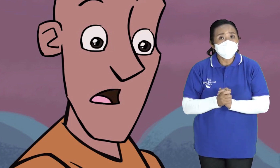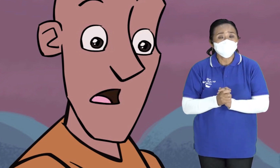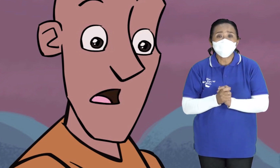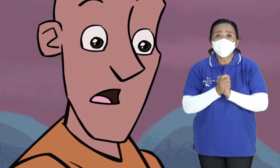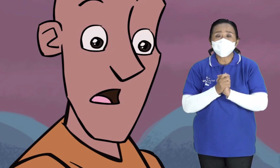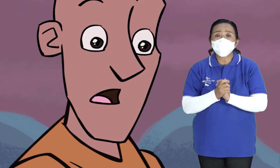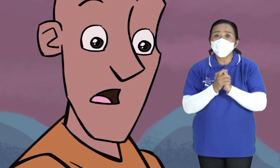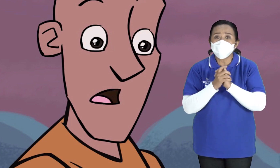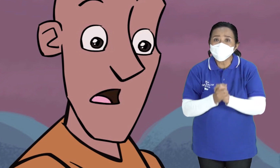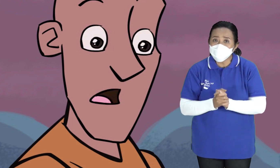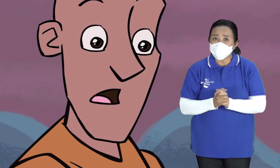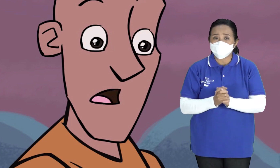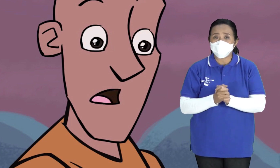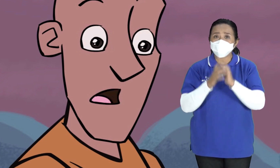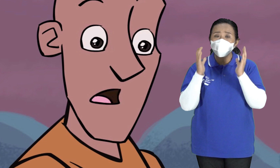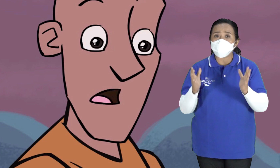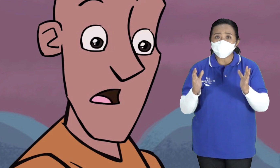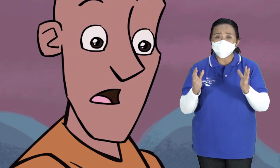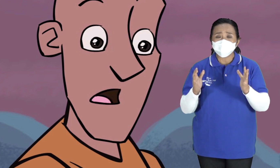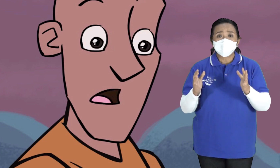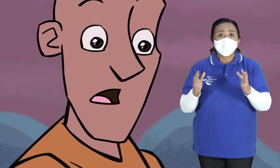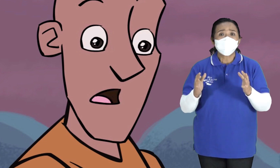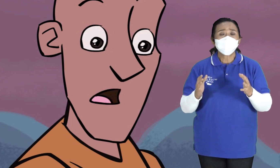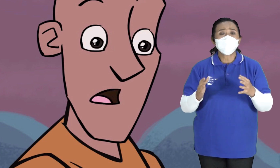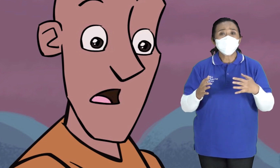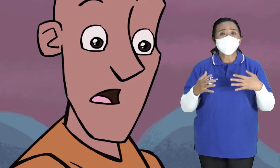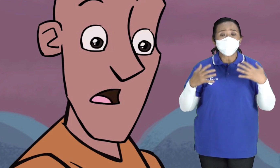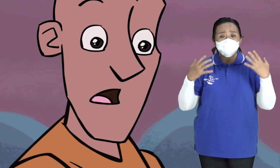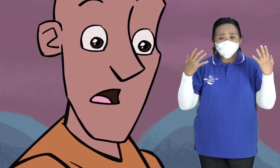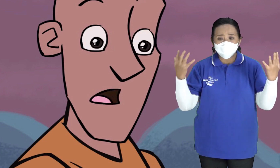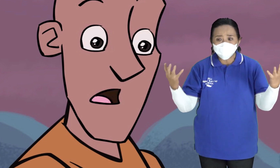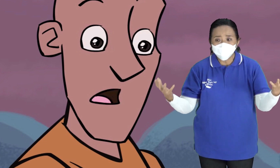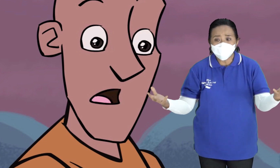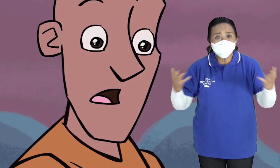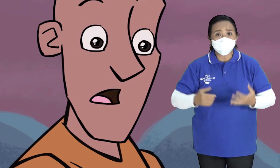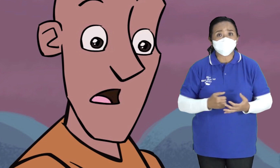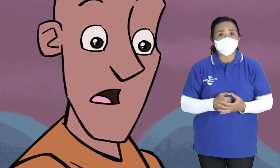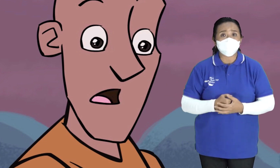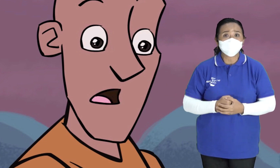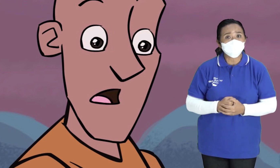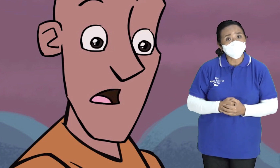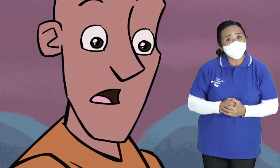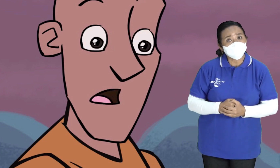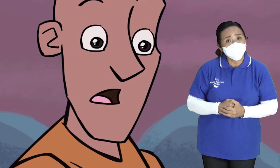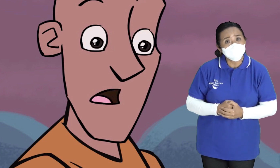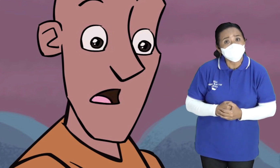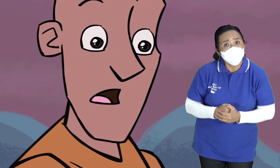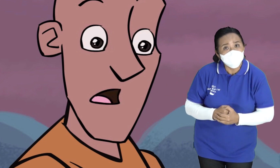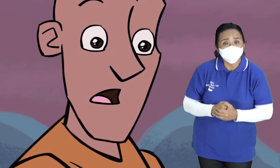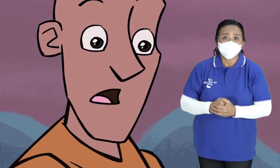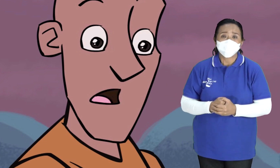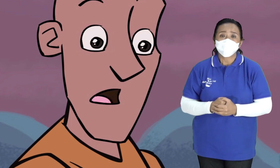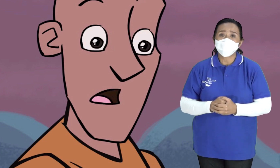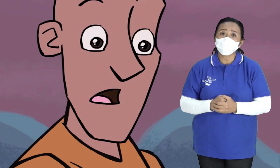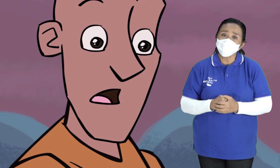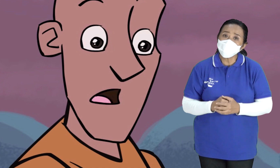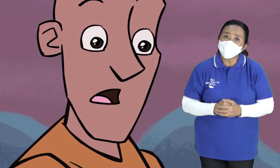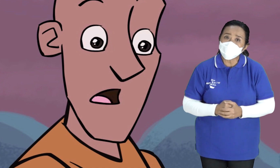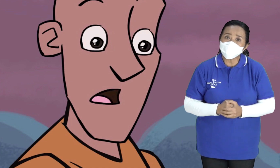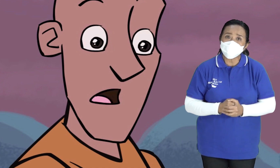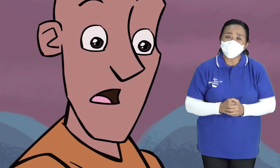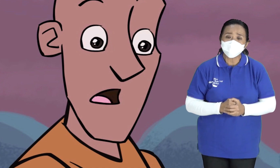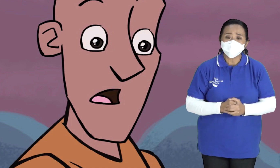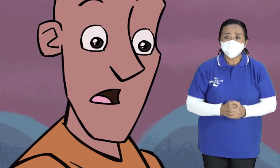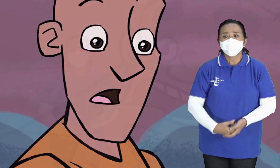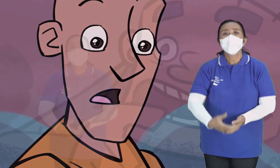minta Diberikan kuasa oleh Tuhan Supaya bisa melakukan muzizat Seperti yang dilakukan oleh Nabi Elia Begitu